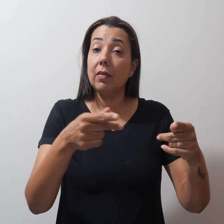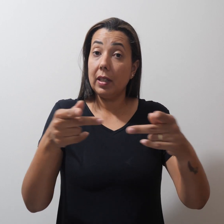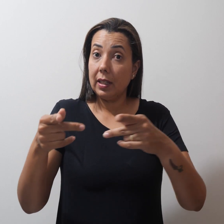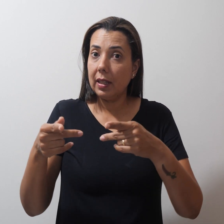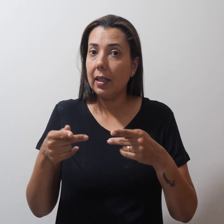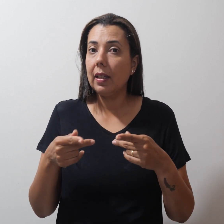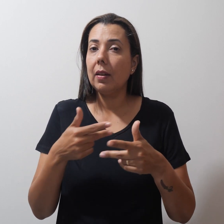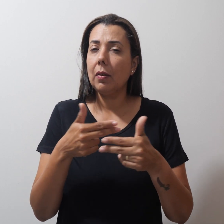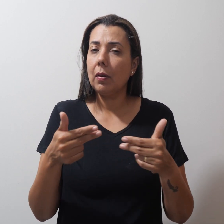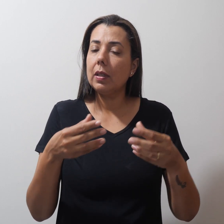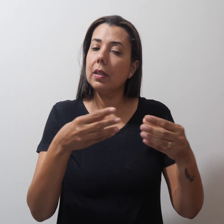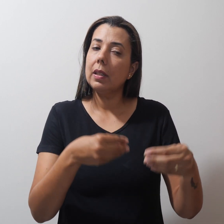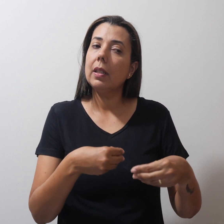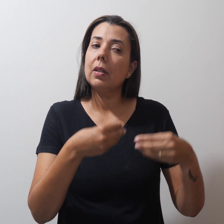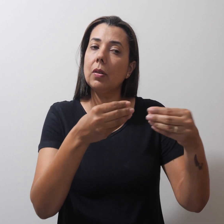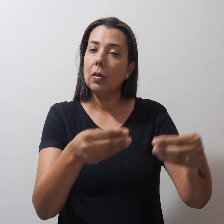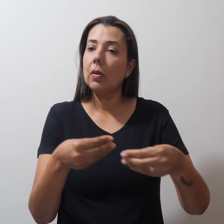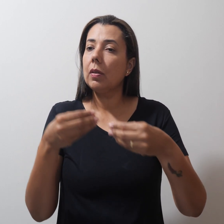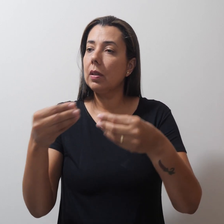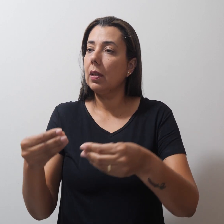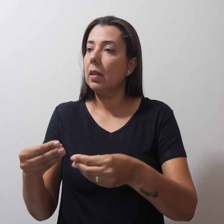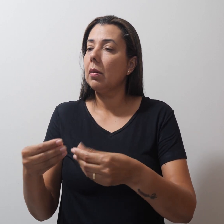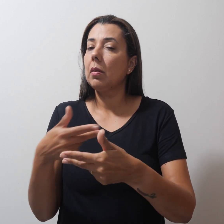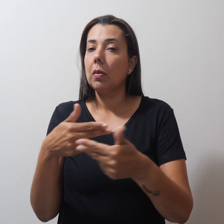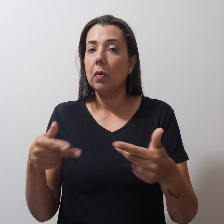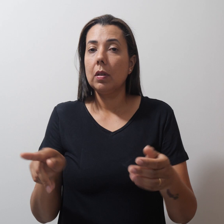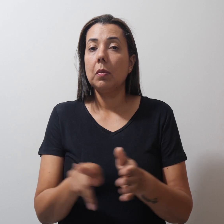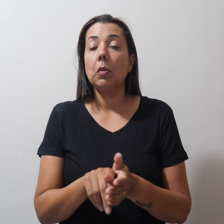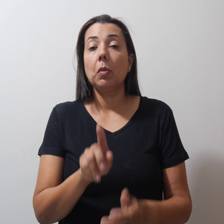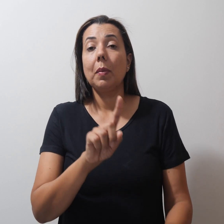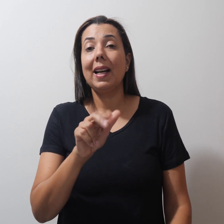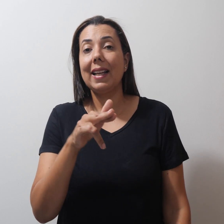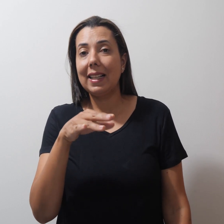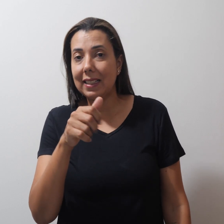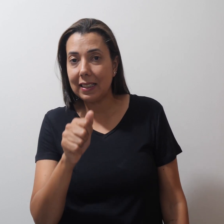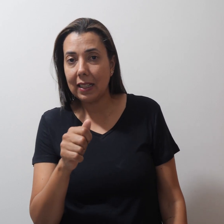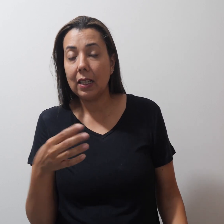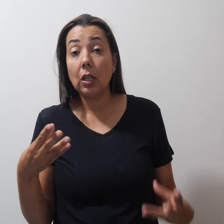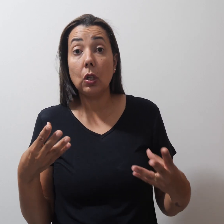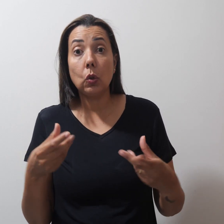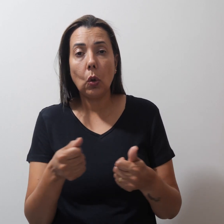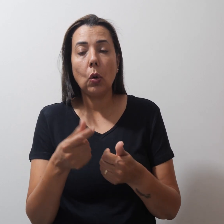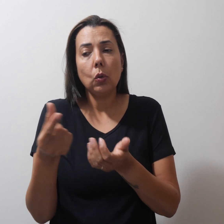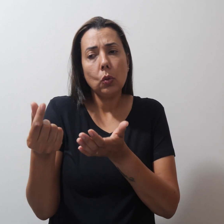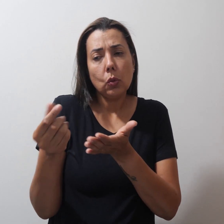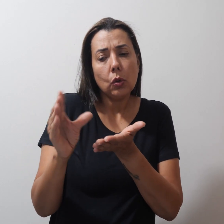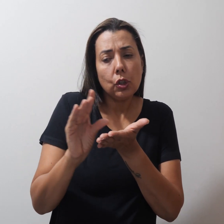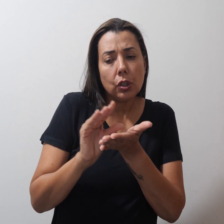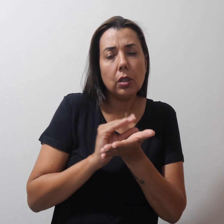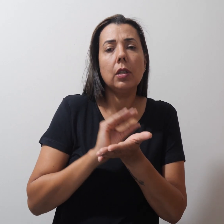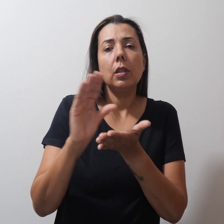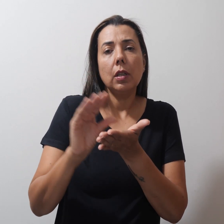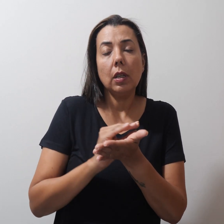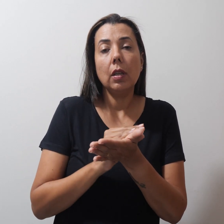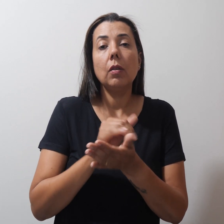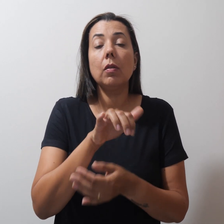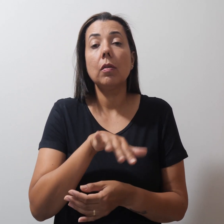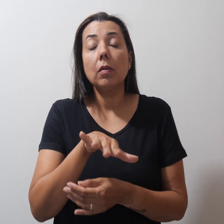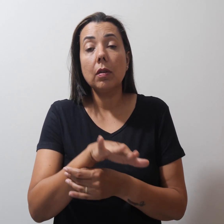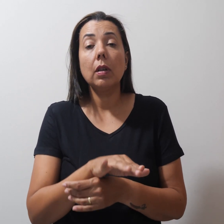e trouxeram peças para o bazar. Todo o dinheiro arrecadado durante a Festa das Regiões será